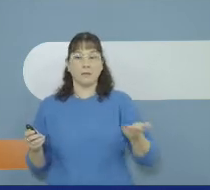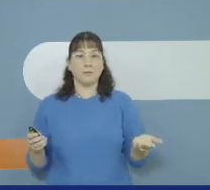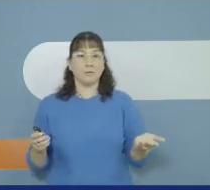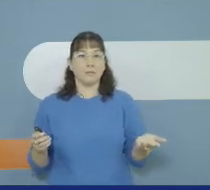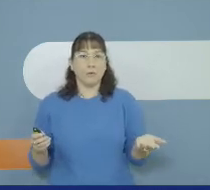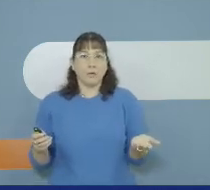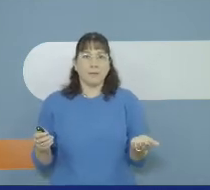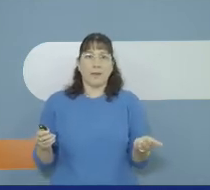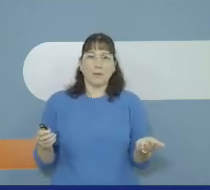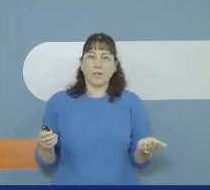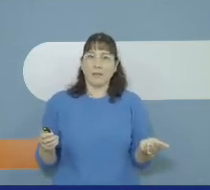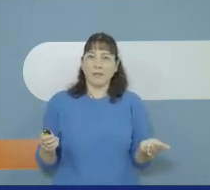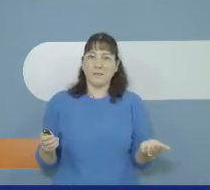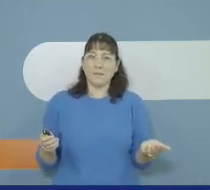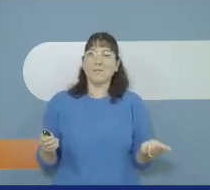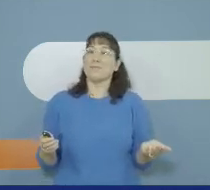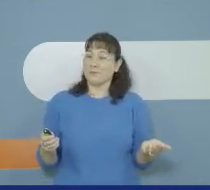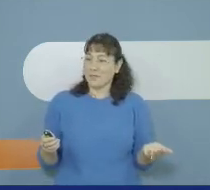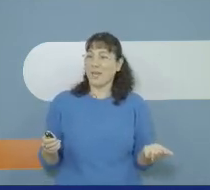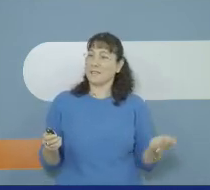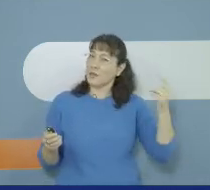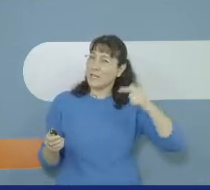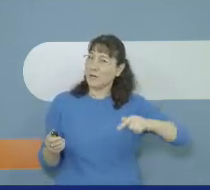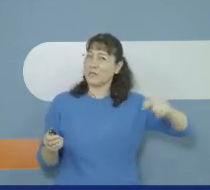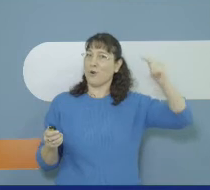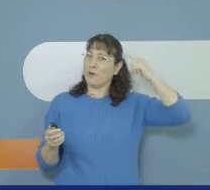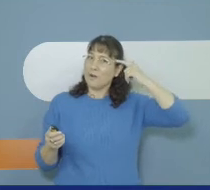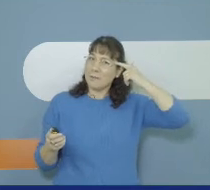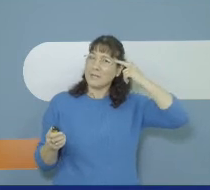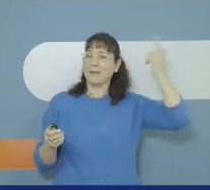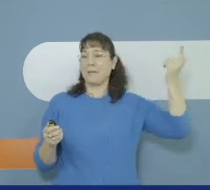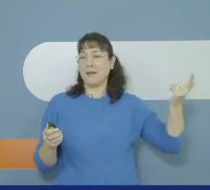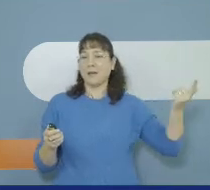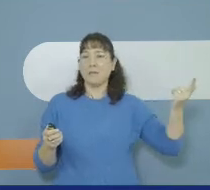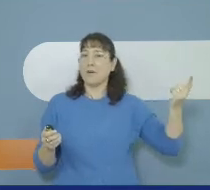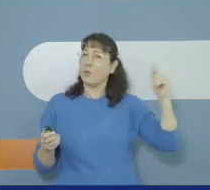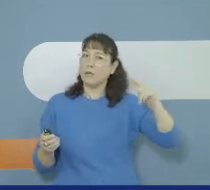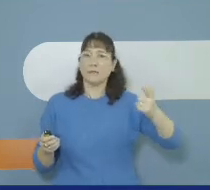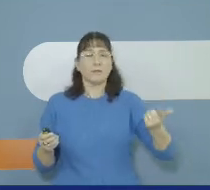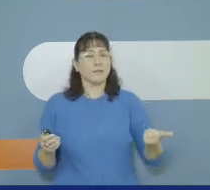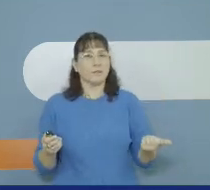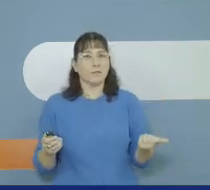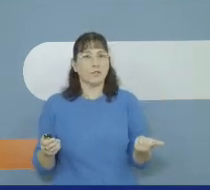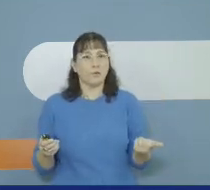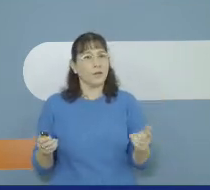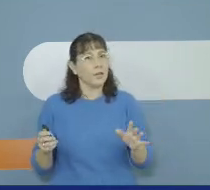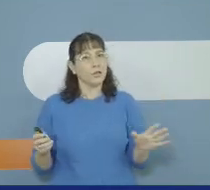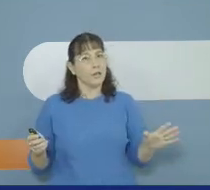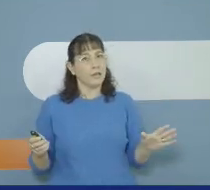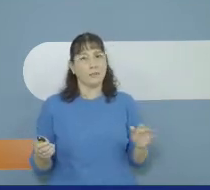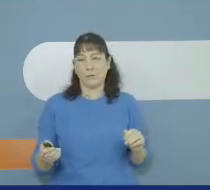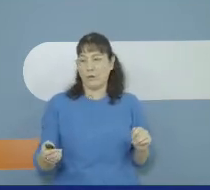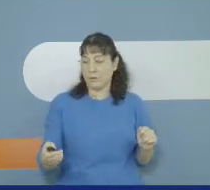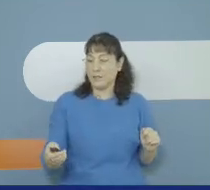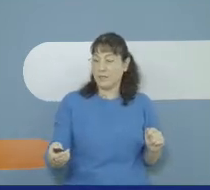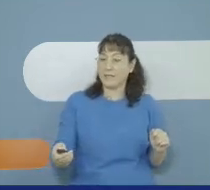בן הרים? אתם רואים את ההרים של יאיר? כן? זה עוזר לו לזכור בשדה בן הרים אולי אתם תחשבו על רעיון